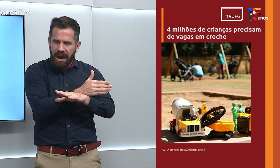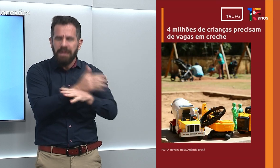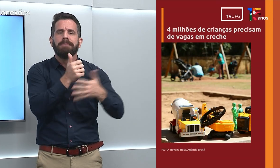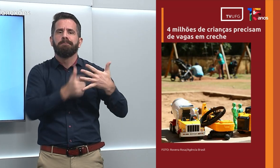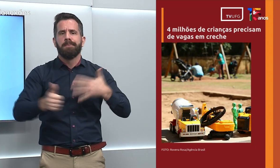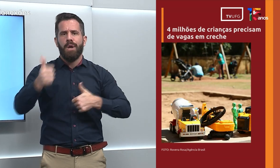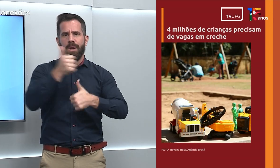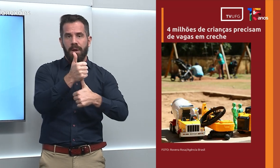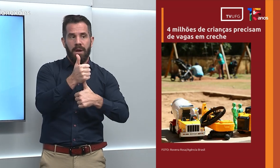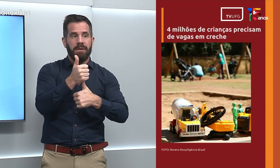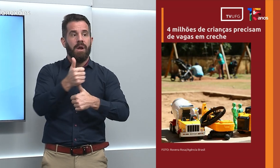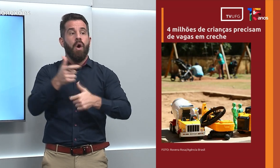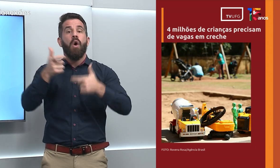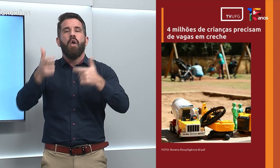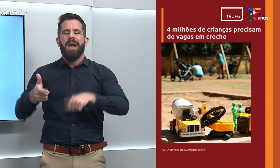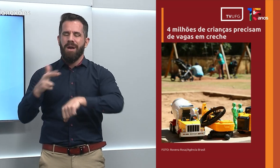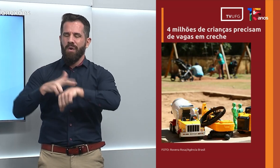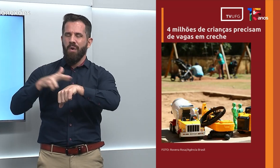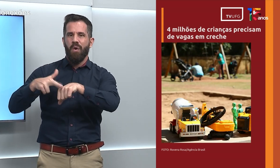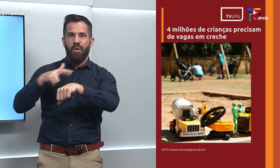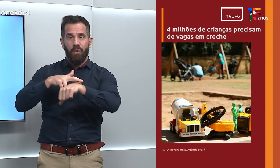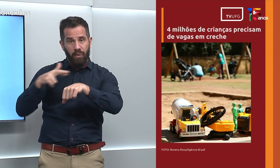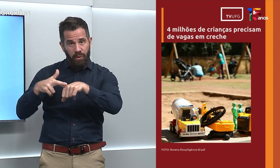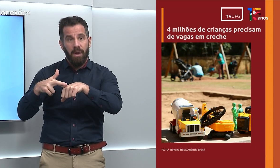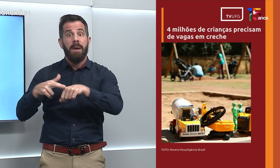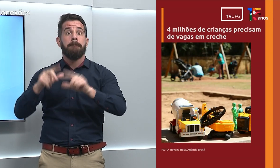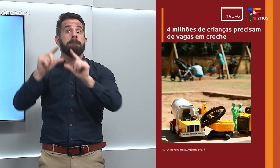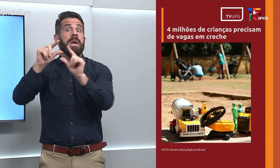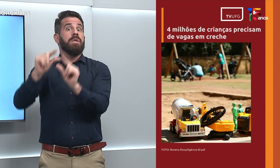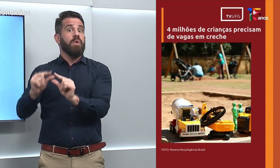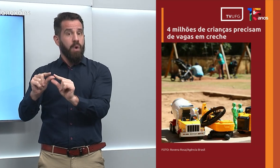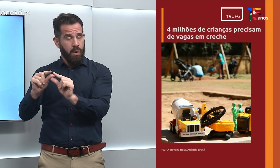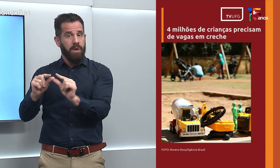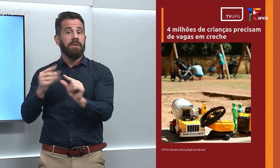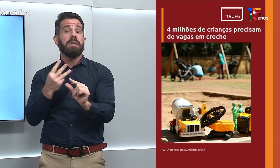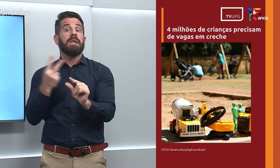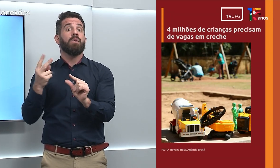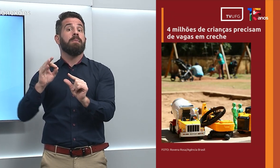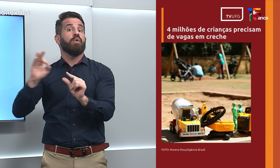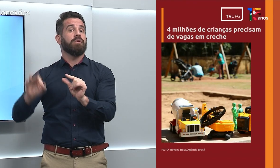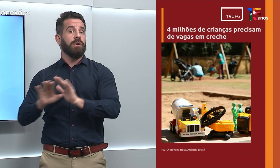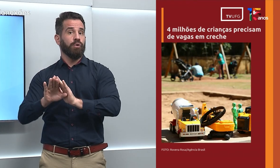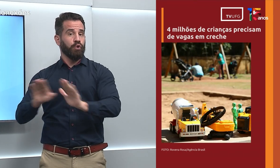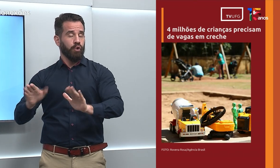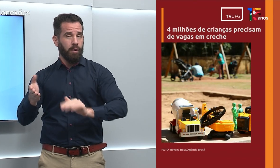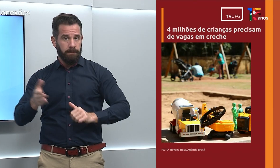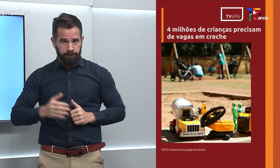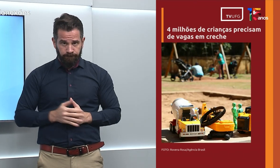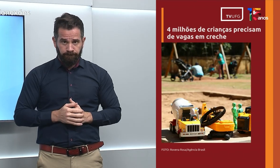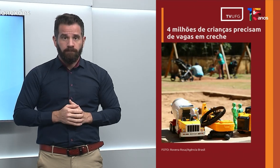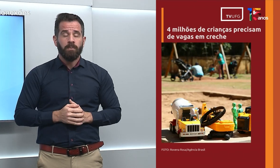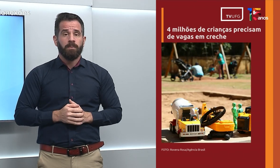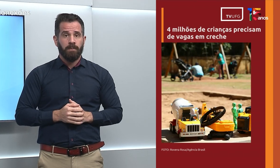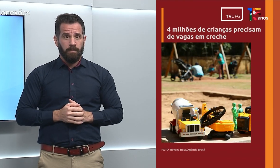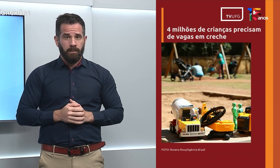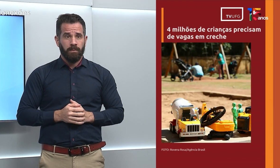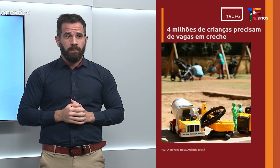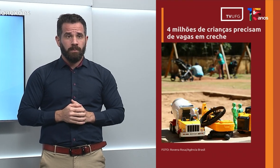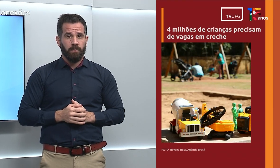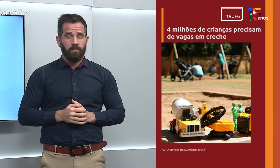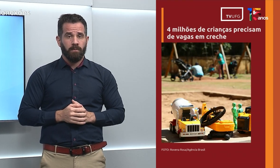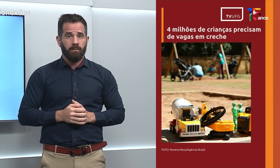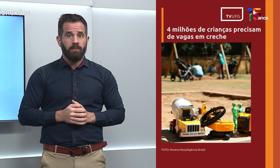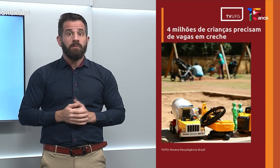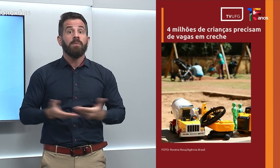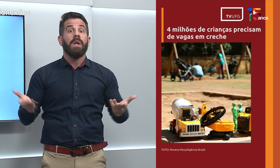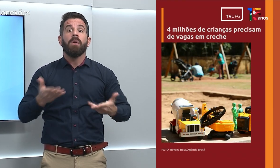é o estado com a menor porcentagem de crianças nessas condições, com 32%. E agora,